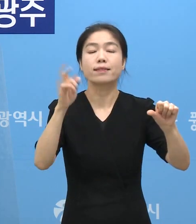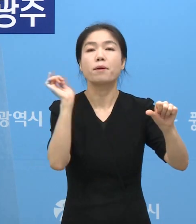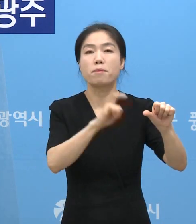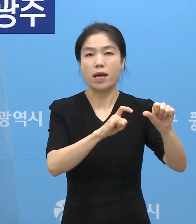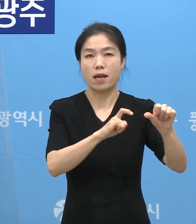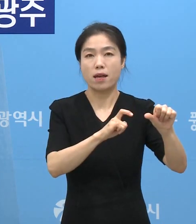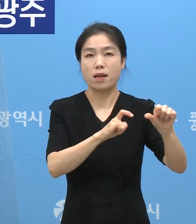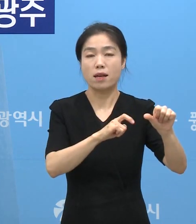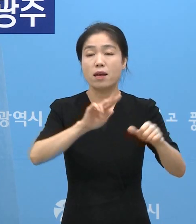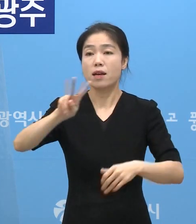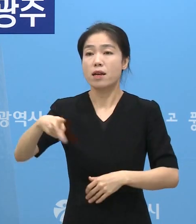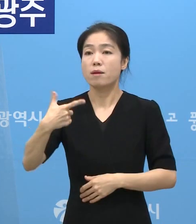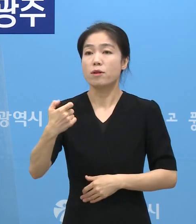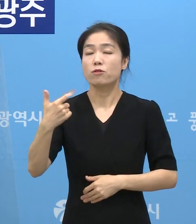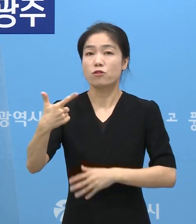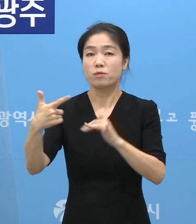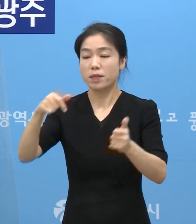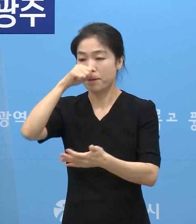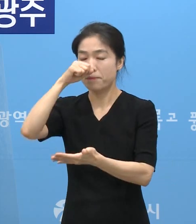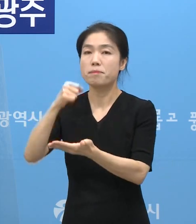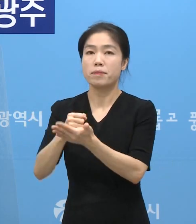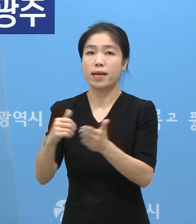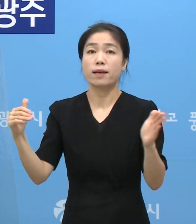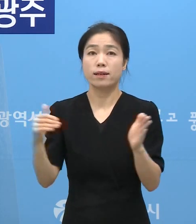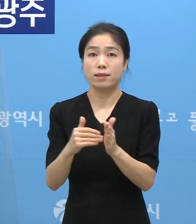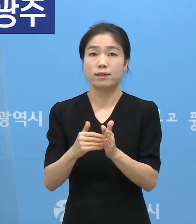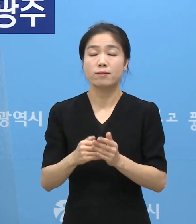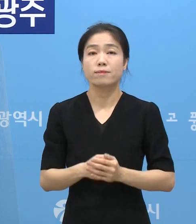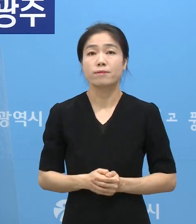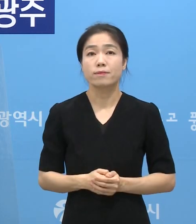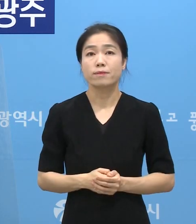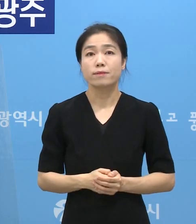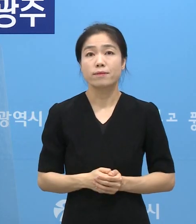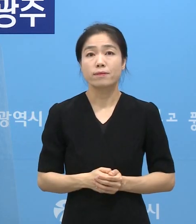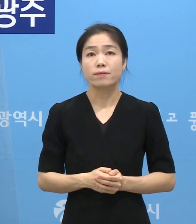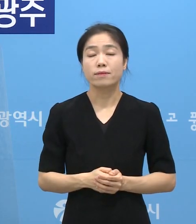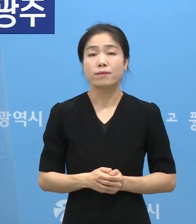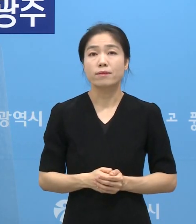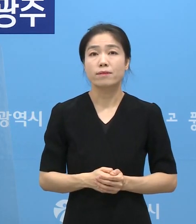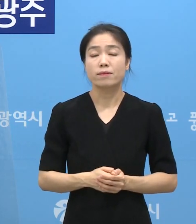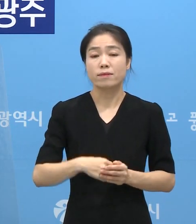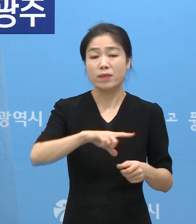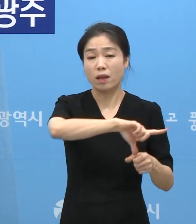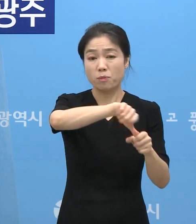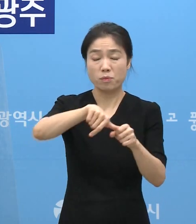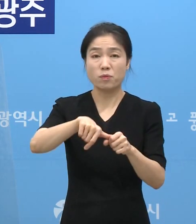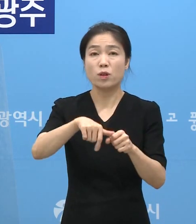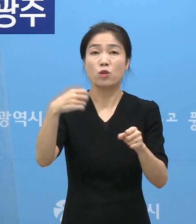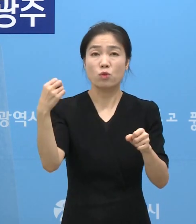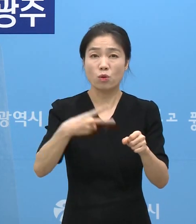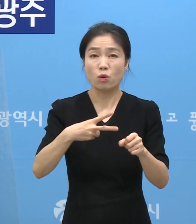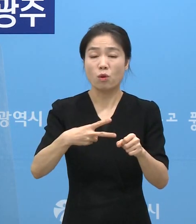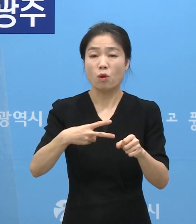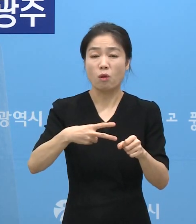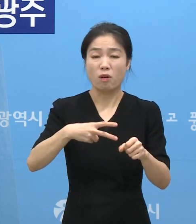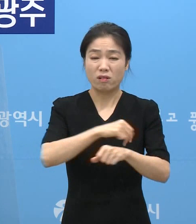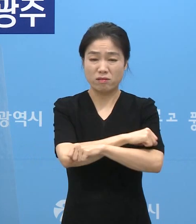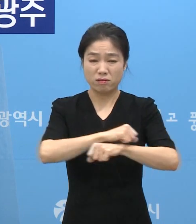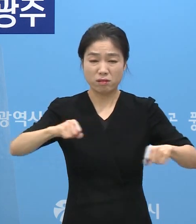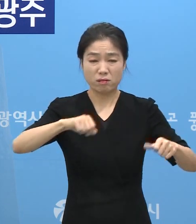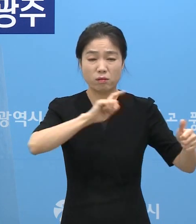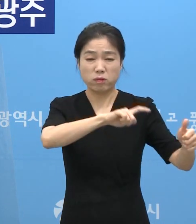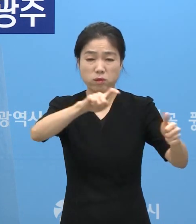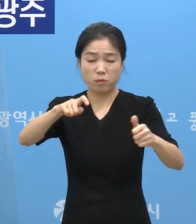266명은 음성 판정을 받았습니다. 또한 인근 지역뿐 아니라 광범위하게 확진자가